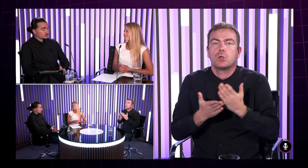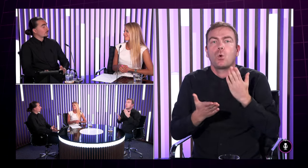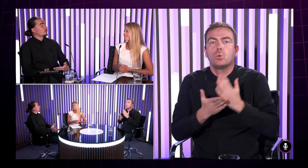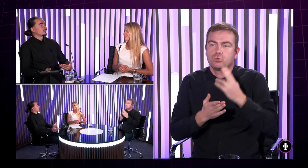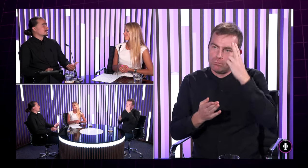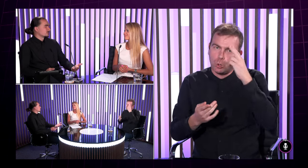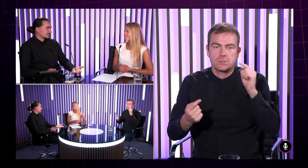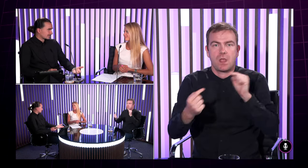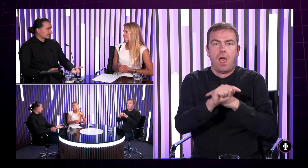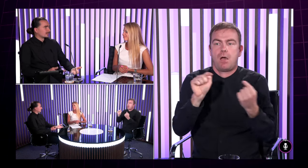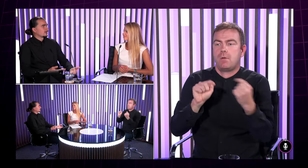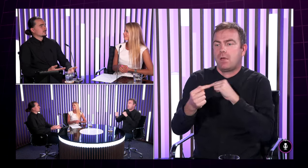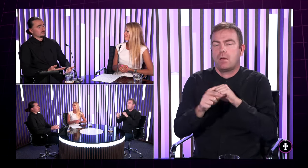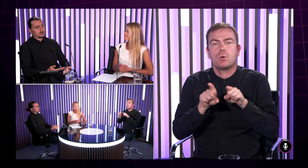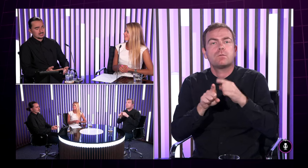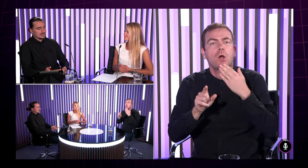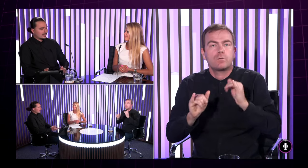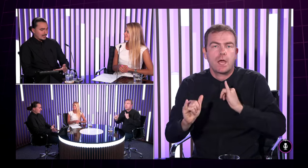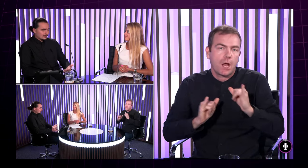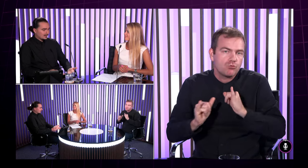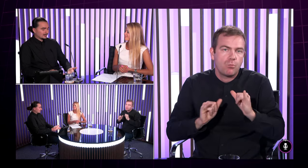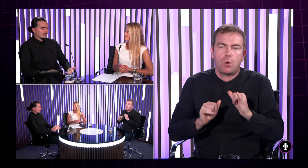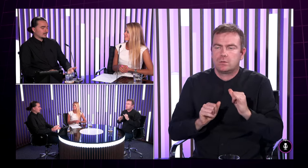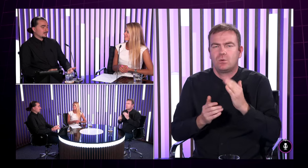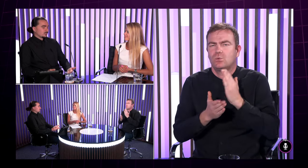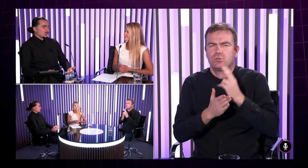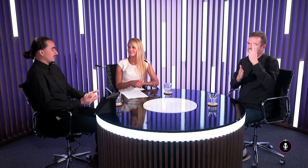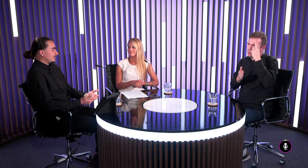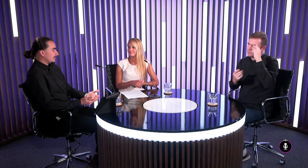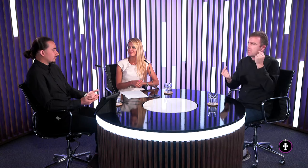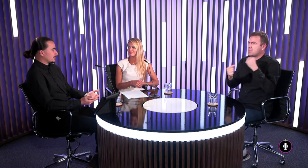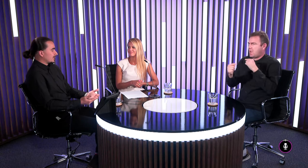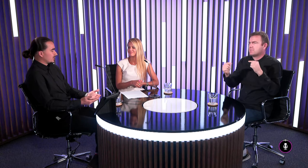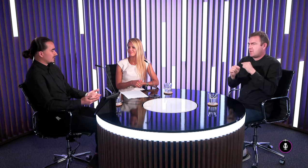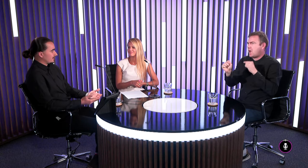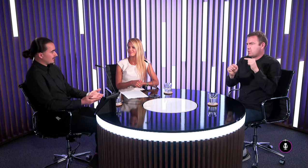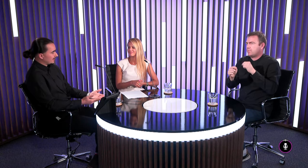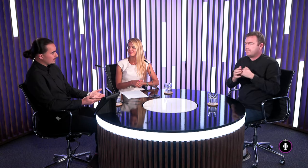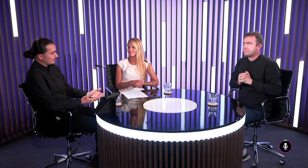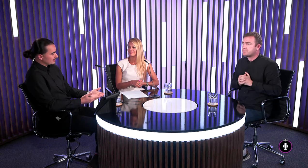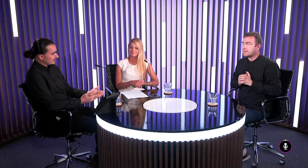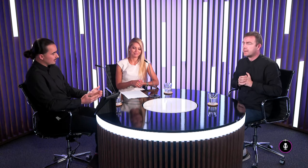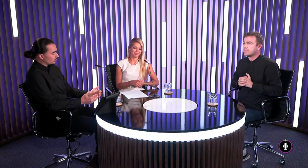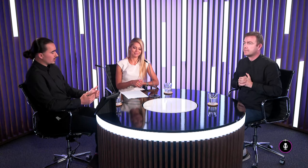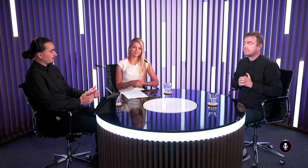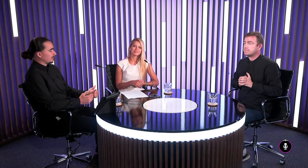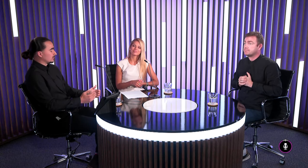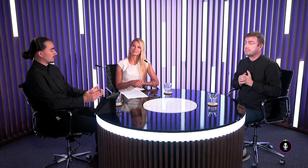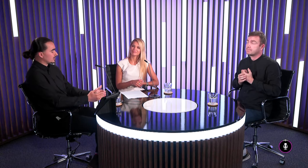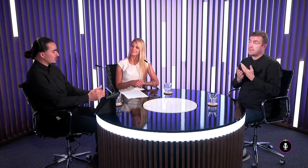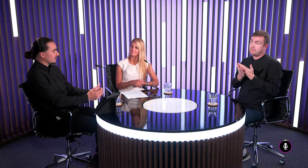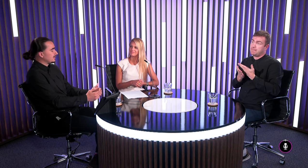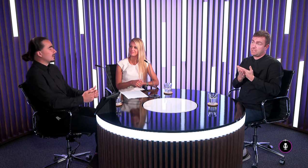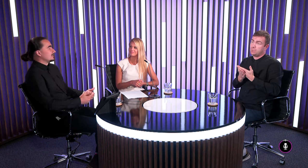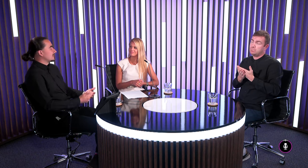cez ten šport cez to, sme sa stretávali na rôznych podujatiach a tak ďalej a tak ďalej čiže nie je to že až tak sa niekedy dodržíme